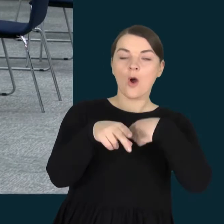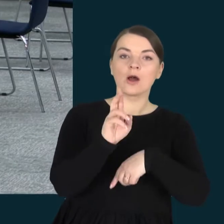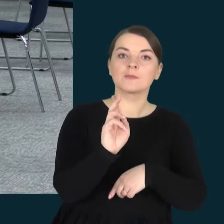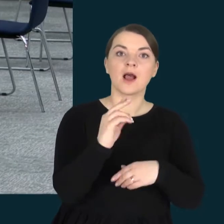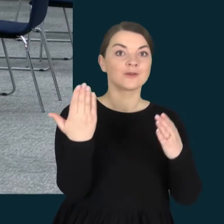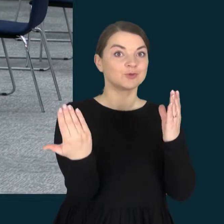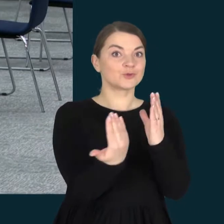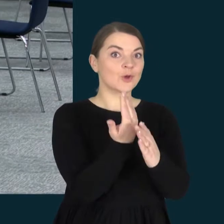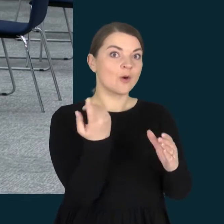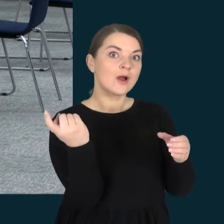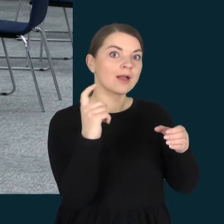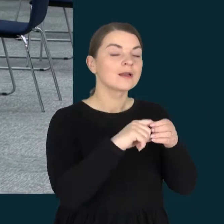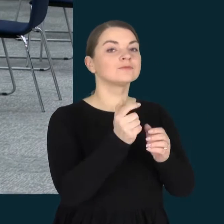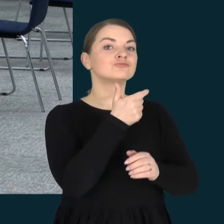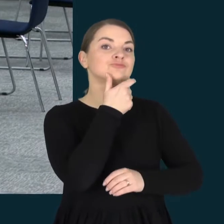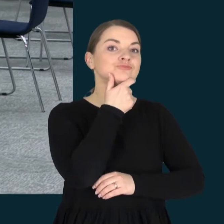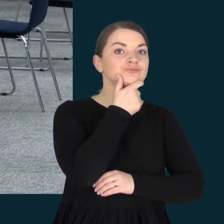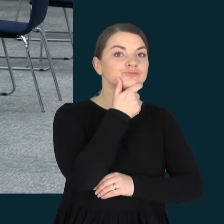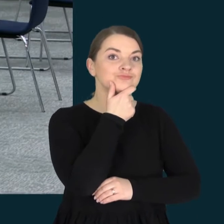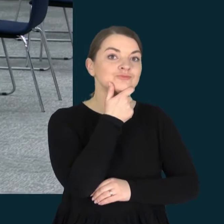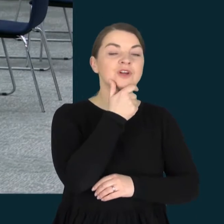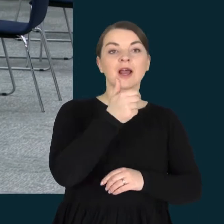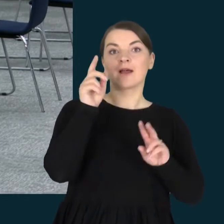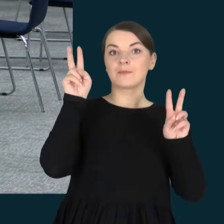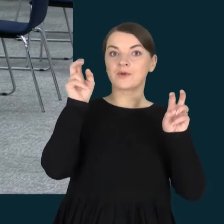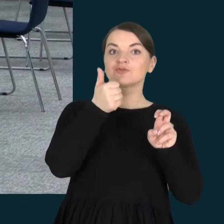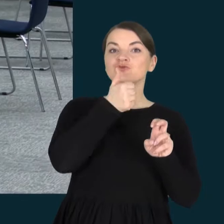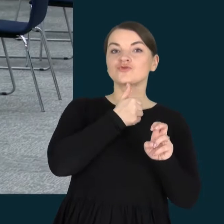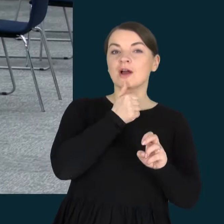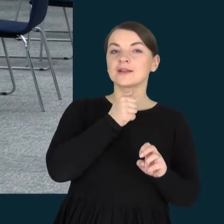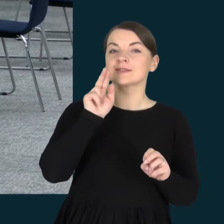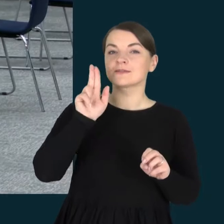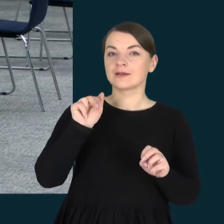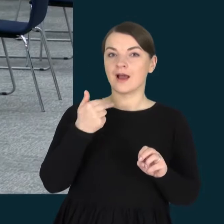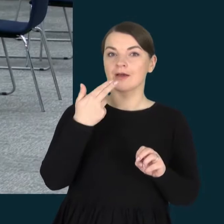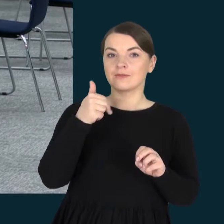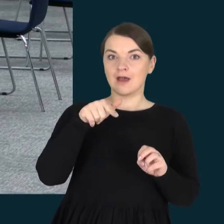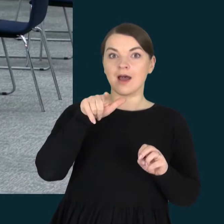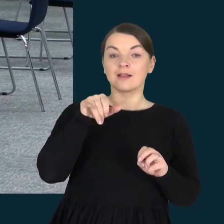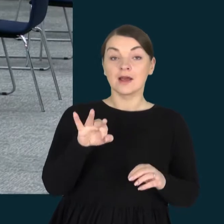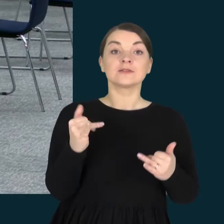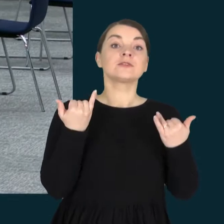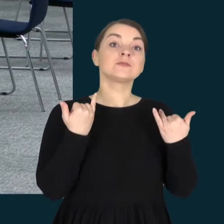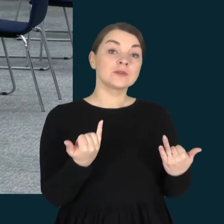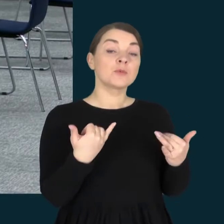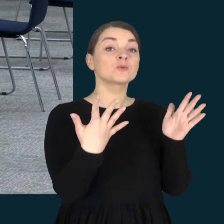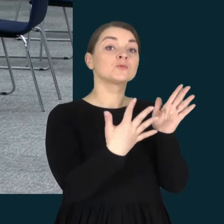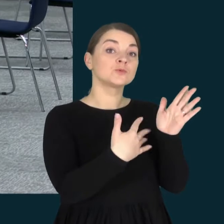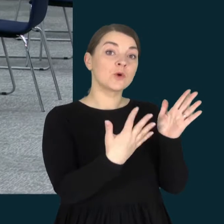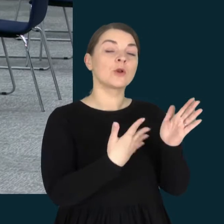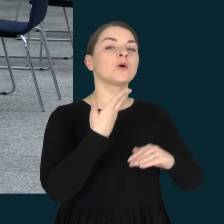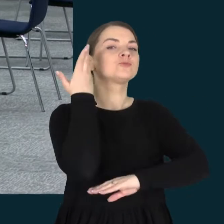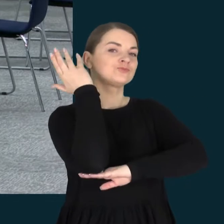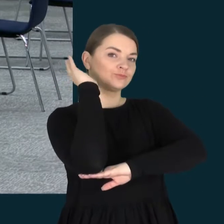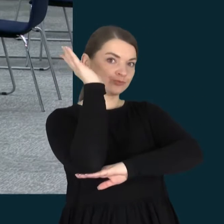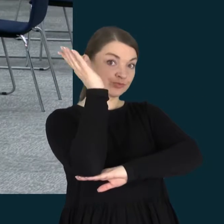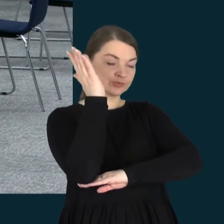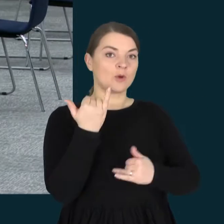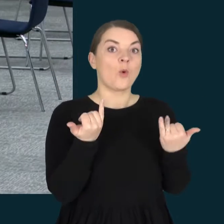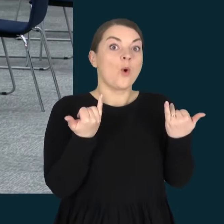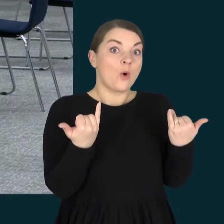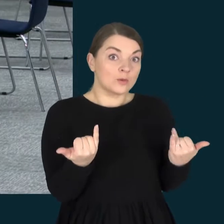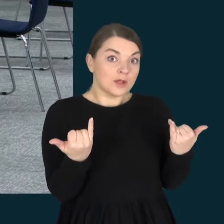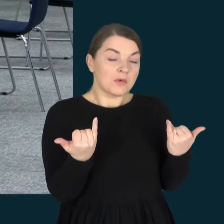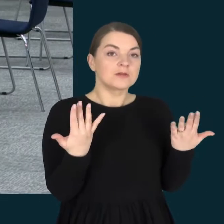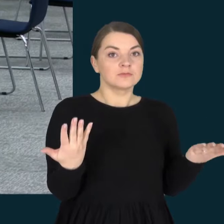prisijungę, šviežiai prisijungę prie žaliojo kanalo. Ir mes tęsime savo pranešimų ciklą ir šiandien, dabar,